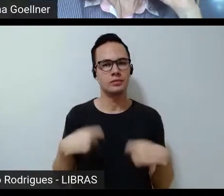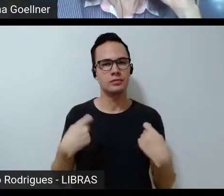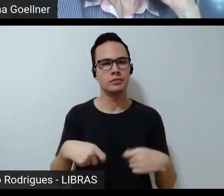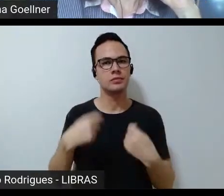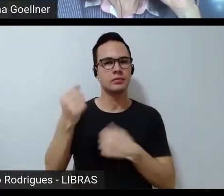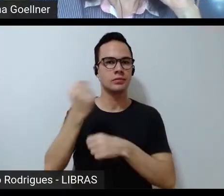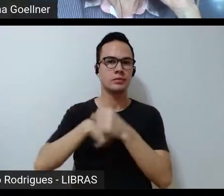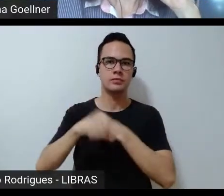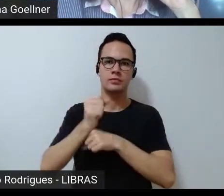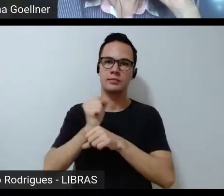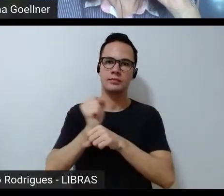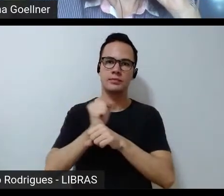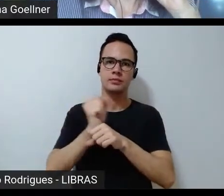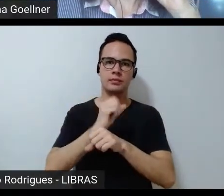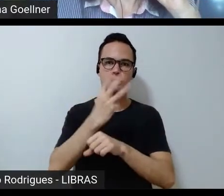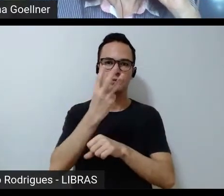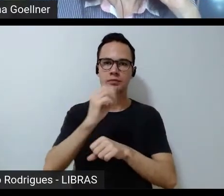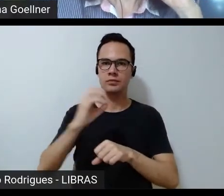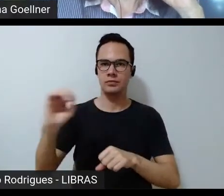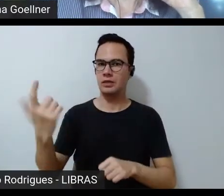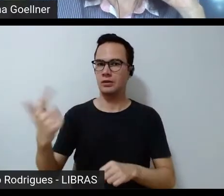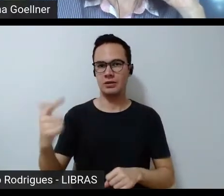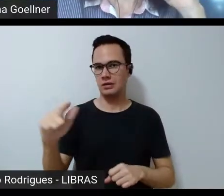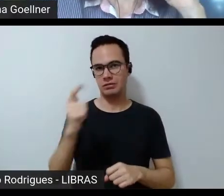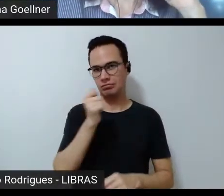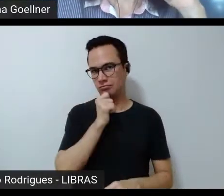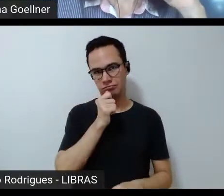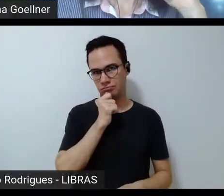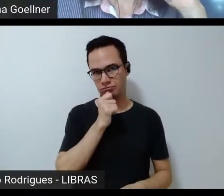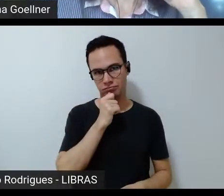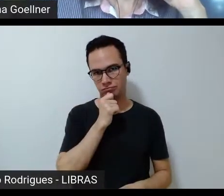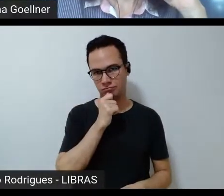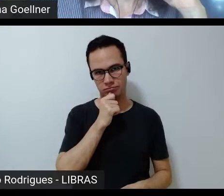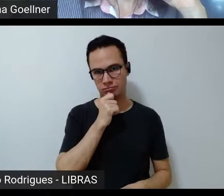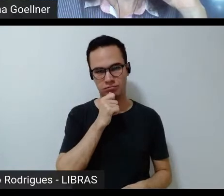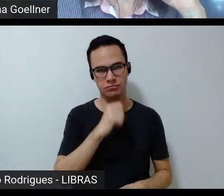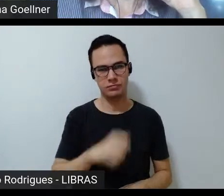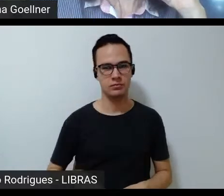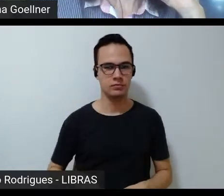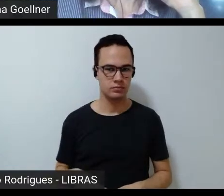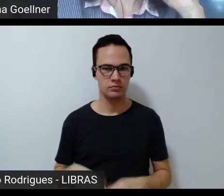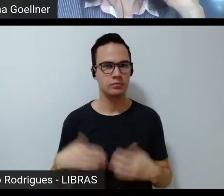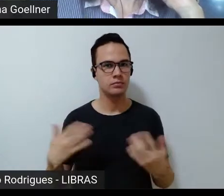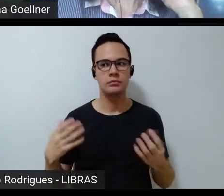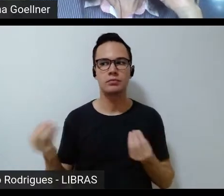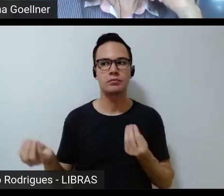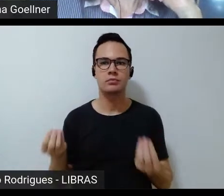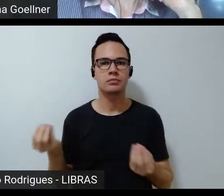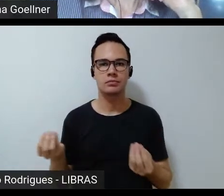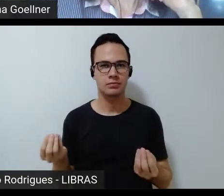300 anos atrás. Não existe ainda. Quais são os caminhos?